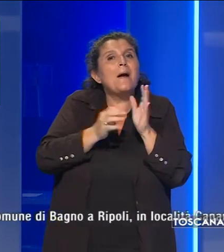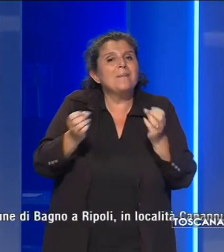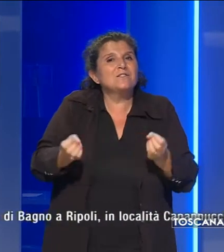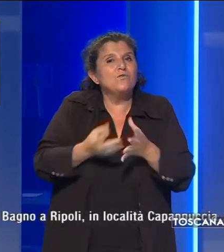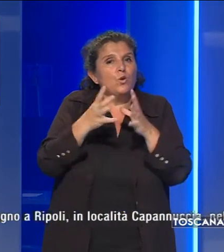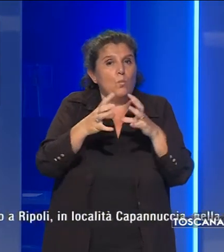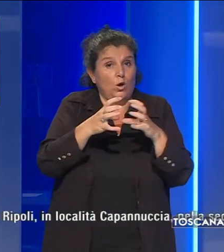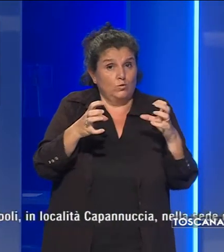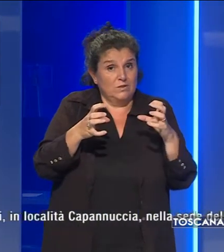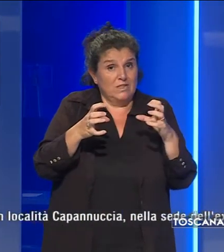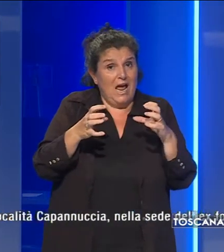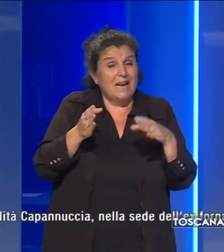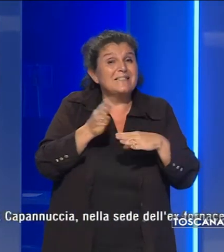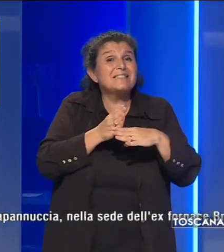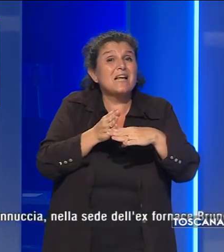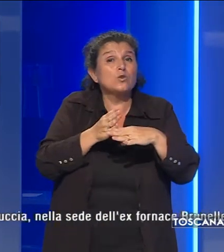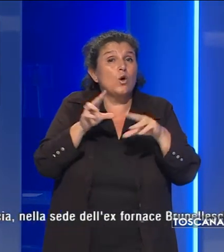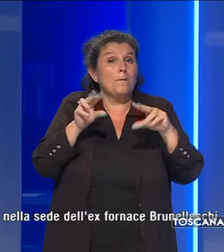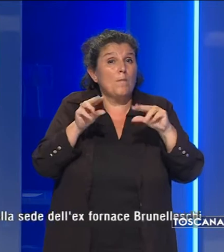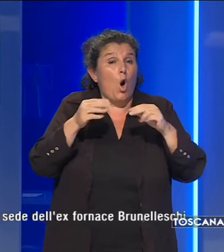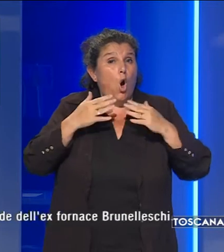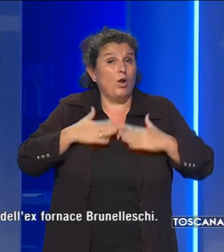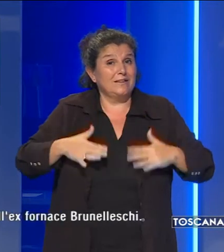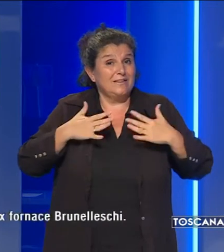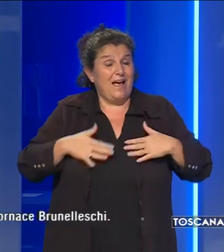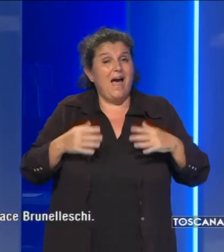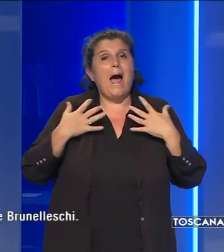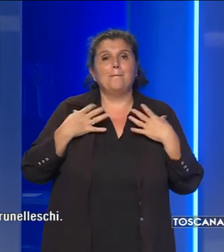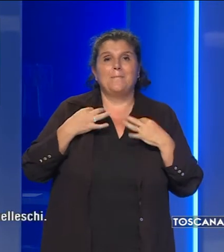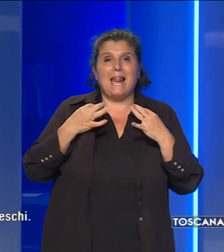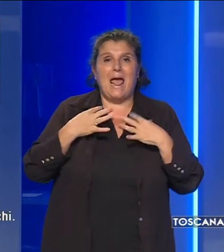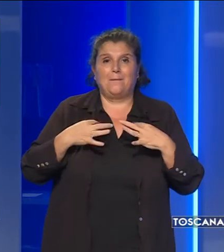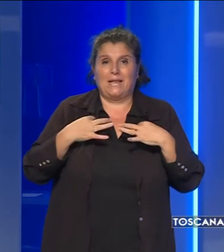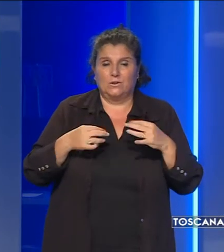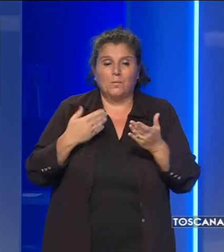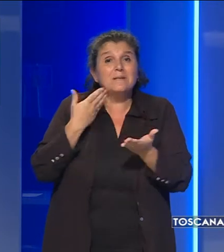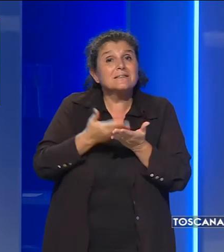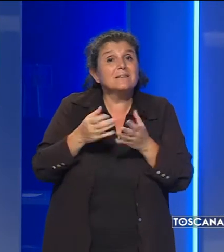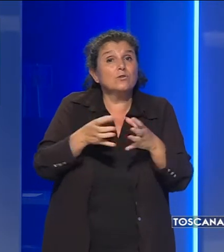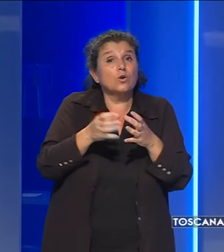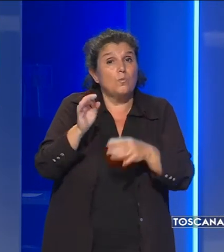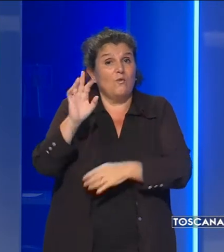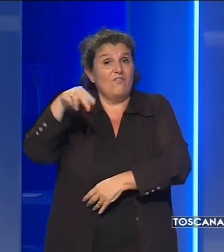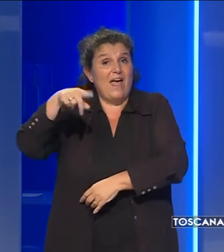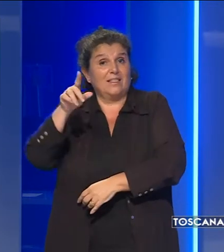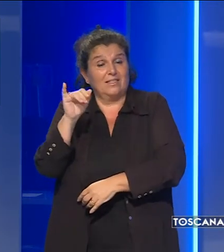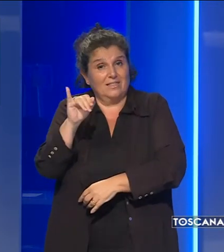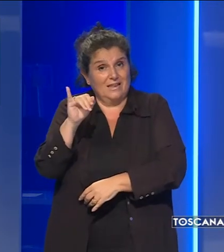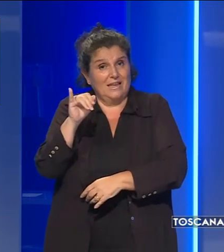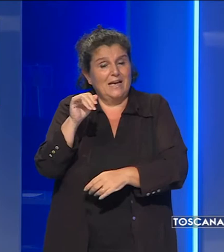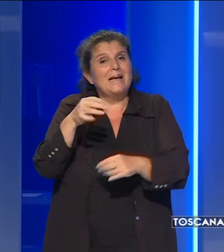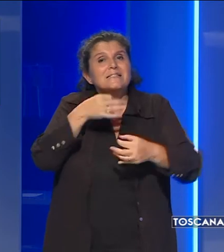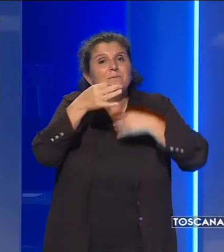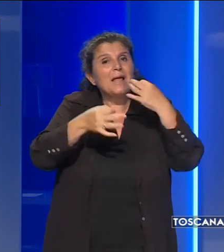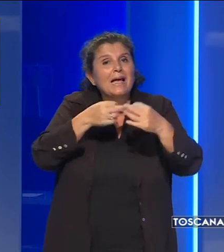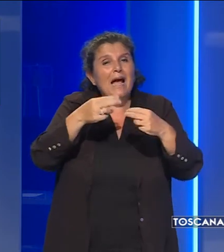industriale nel settore della moda e dell'abbigliamento, presentato dal gruppo Fendi, articolato